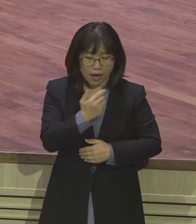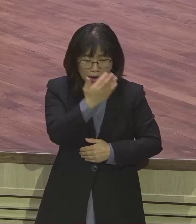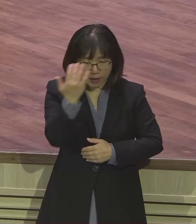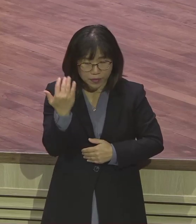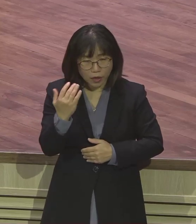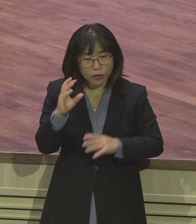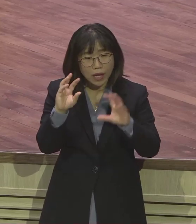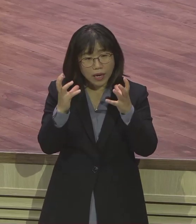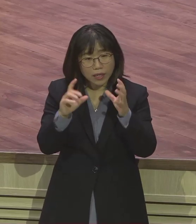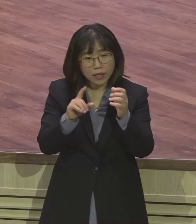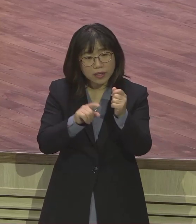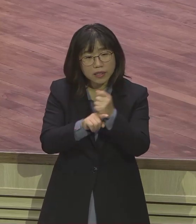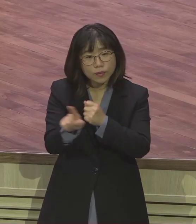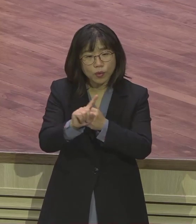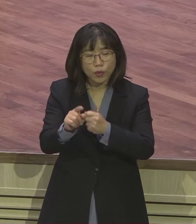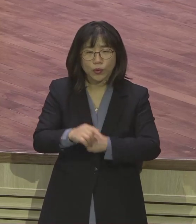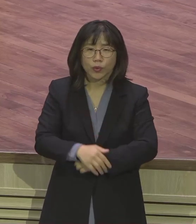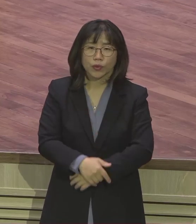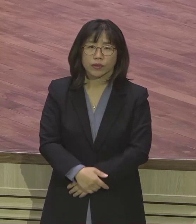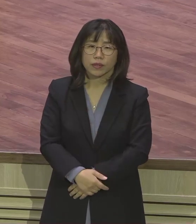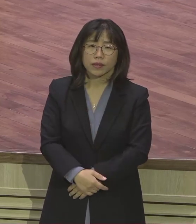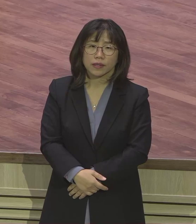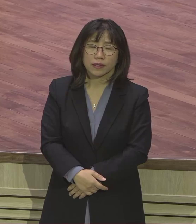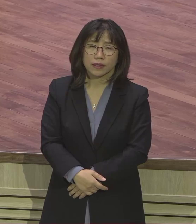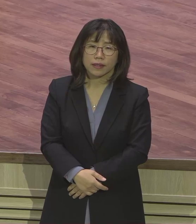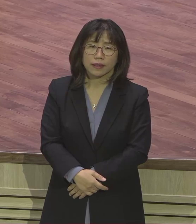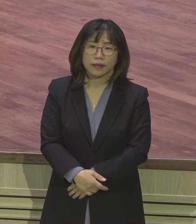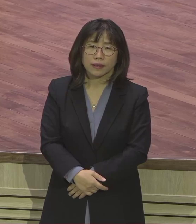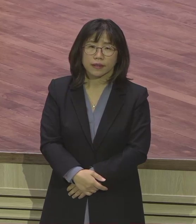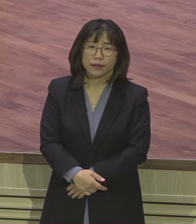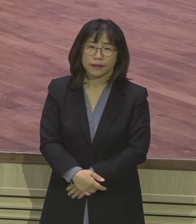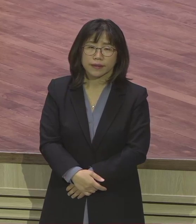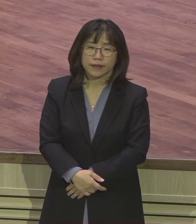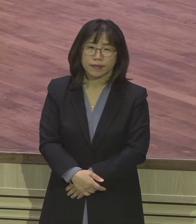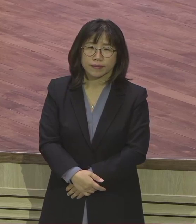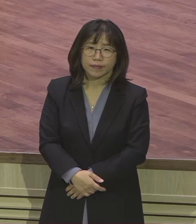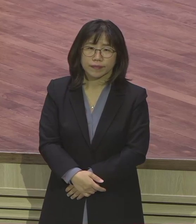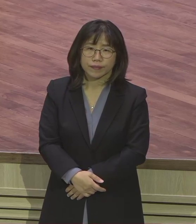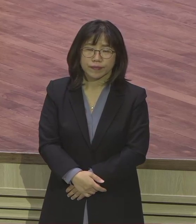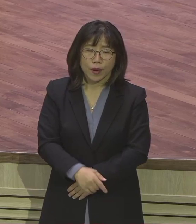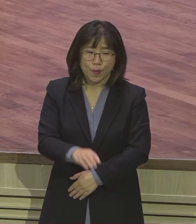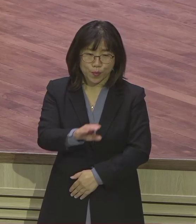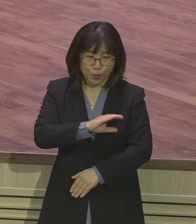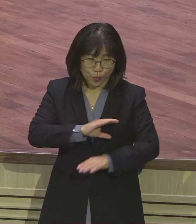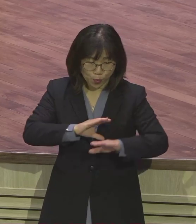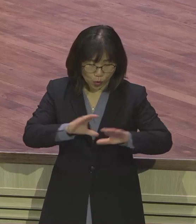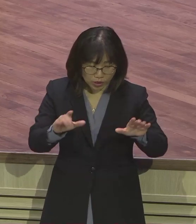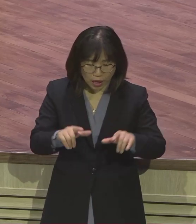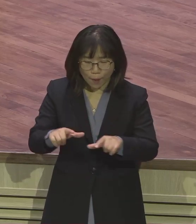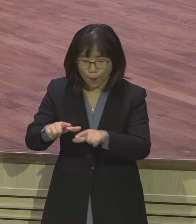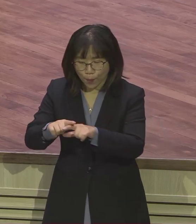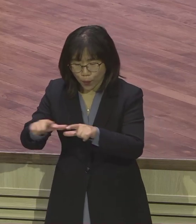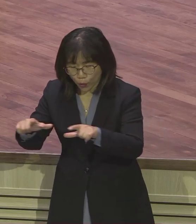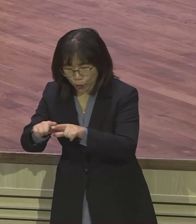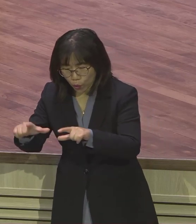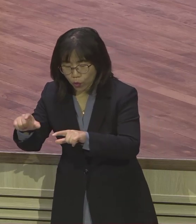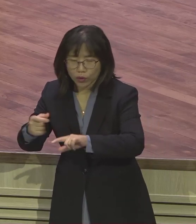있는데 이 원뜻이 그냥 평범한 아이가 아니고 범상치 않는